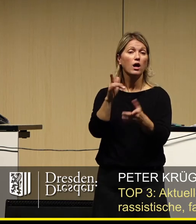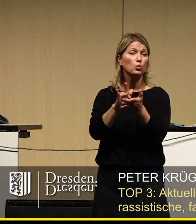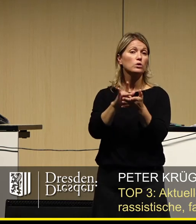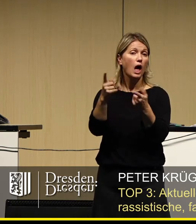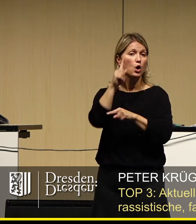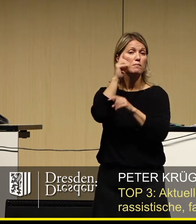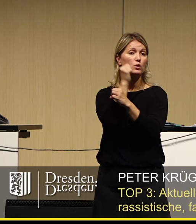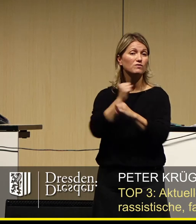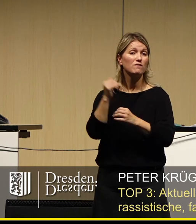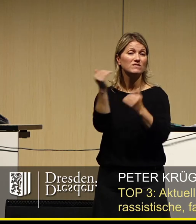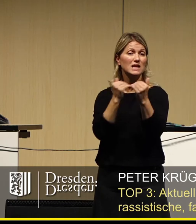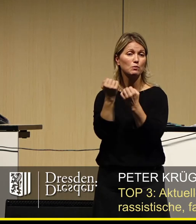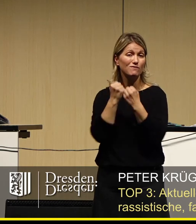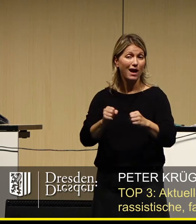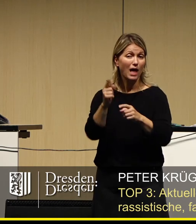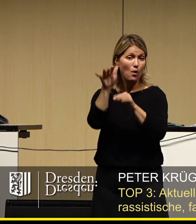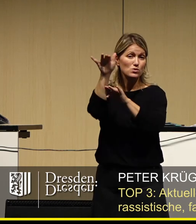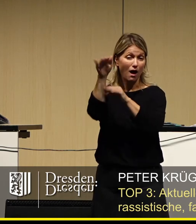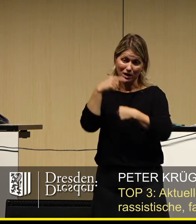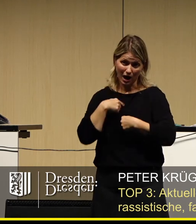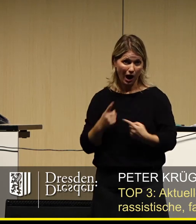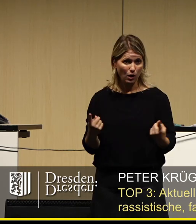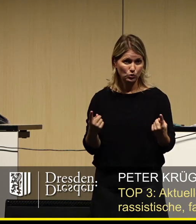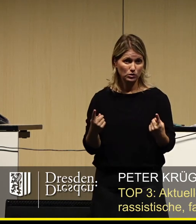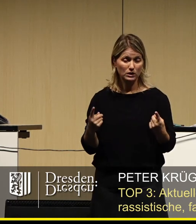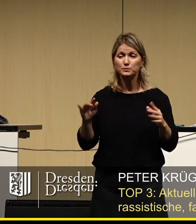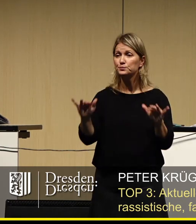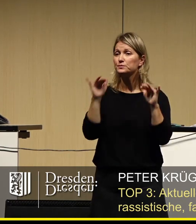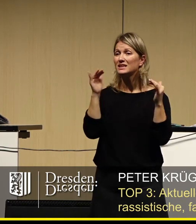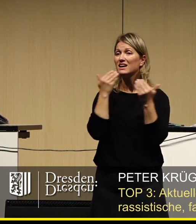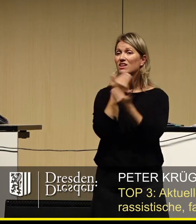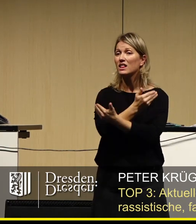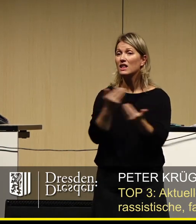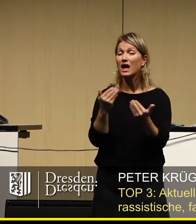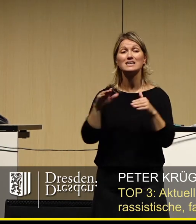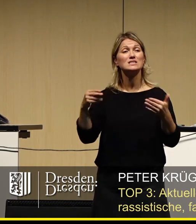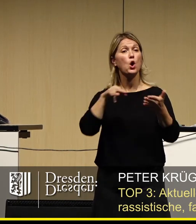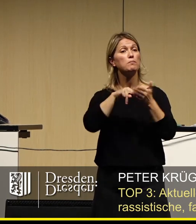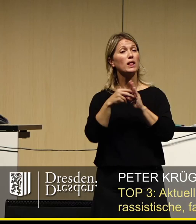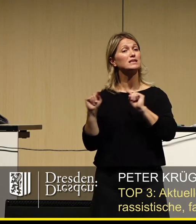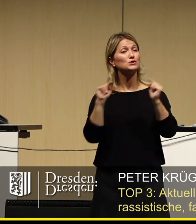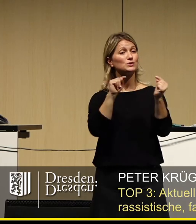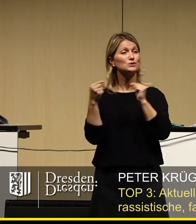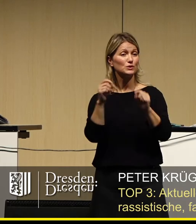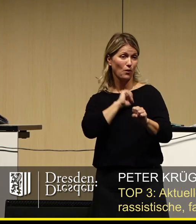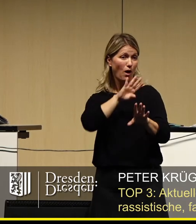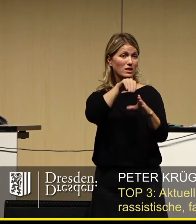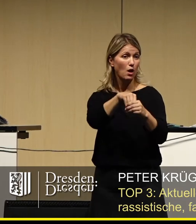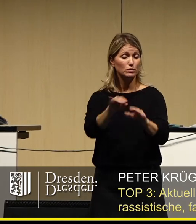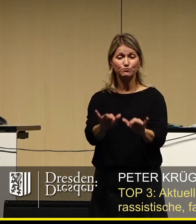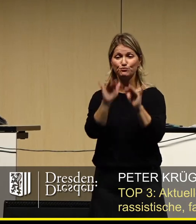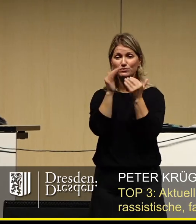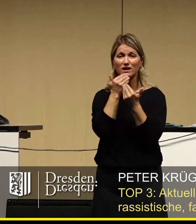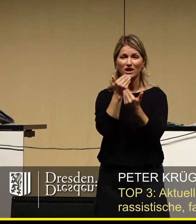haben wie die meinige. Vielen Dank, dass Sie mir zugehört haben. Auch das gehört zum politischen Diskurs dazu. Vielen Dank für Ihre